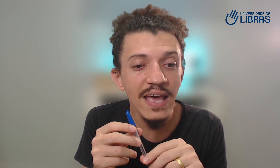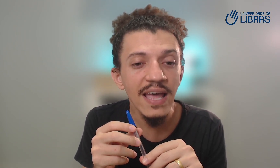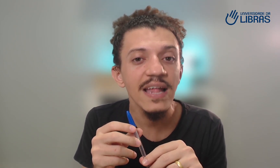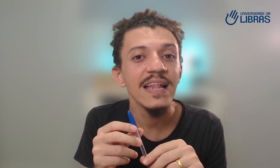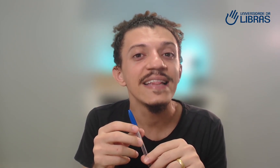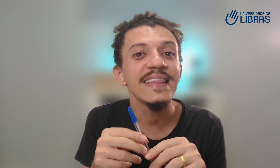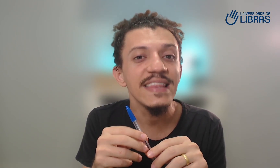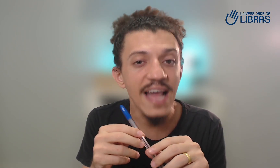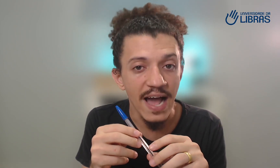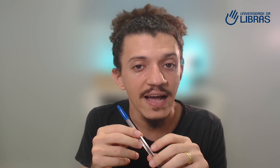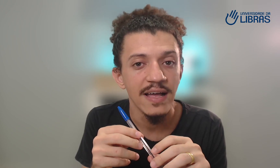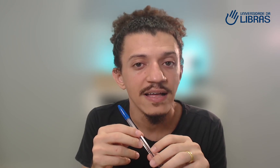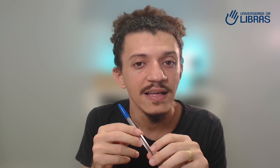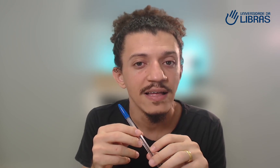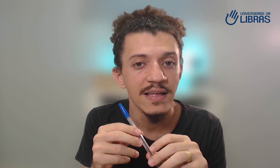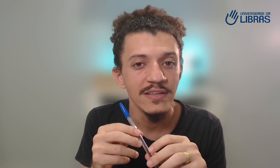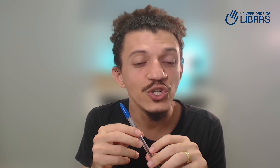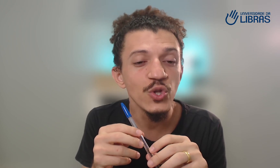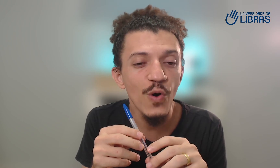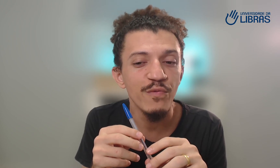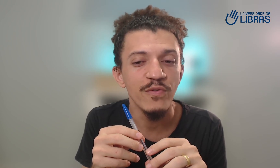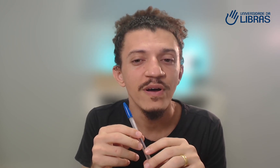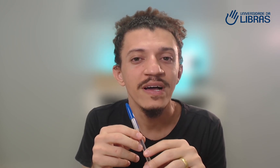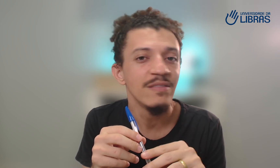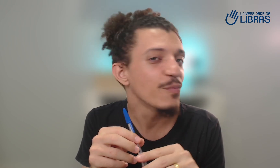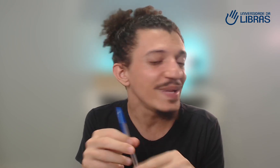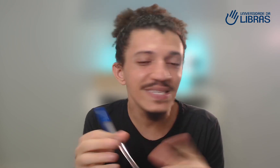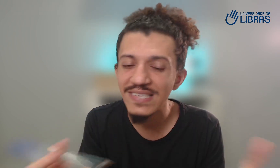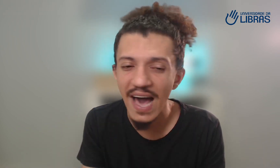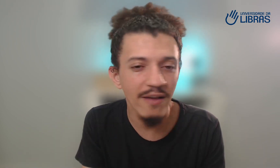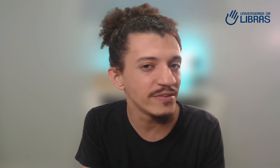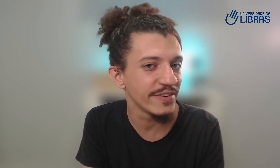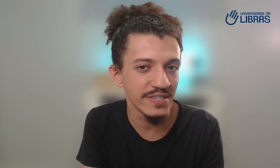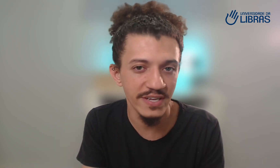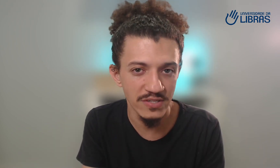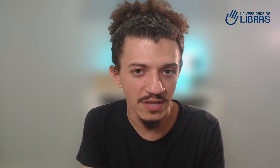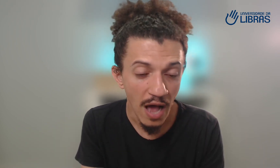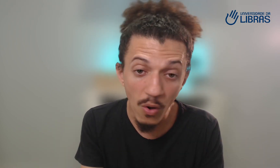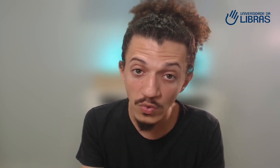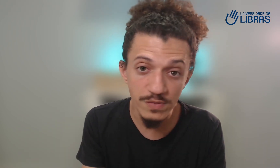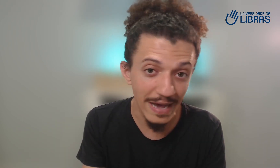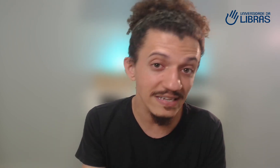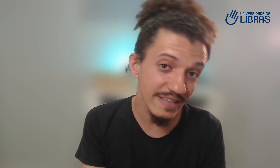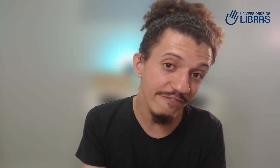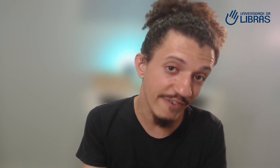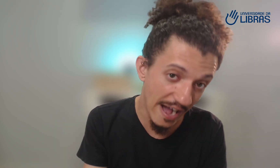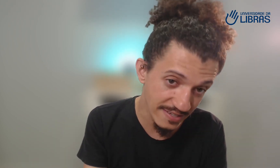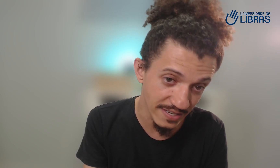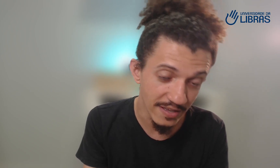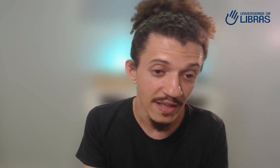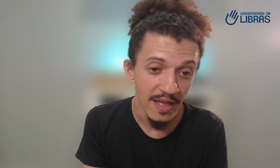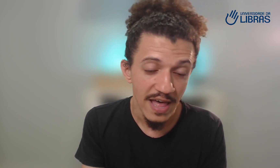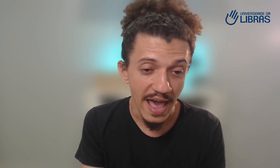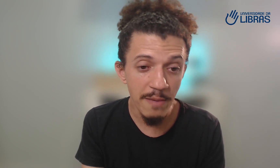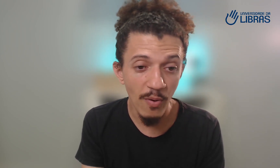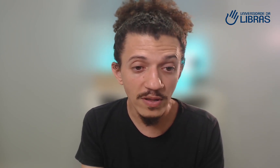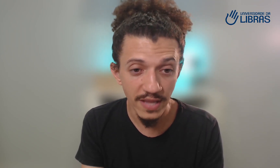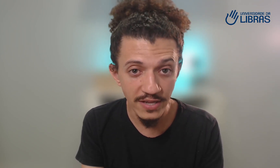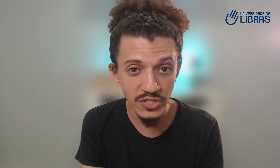Caneta. De novo. Não precisaram de fazer isso. Alguns pais até fazem. É importante